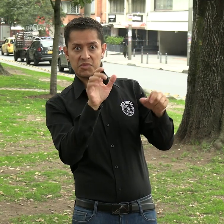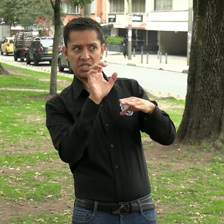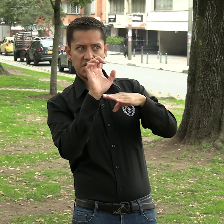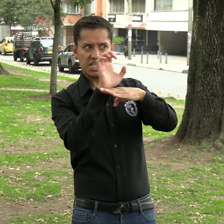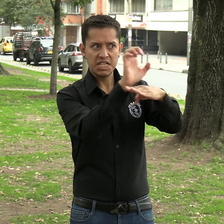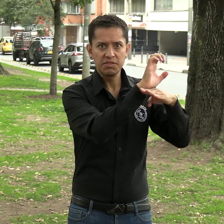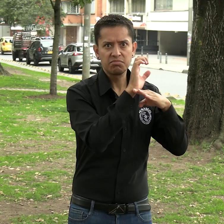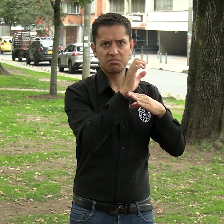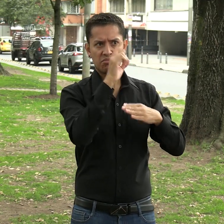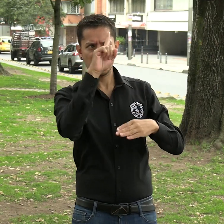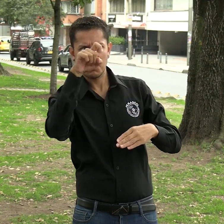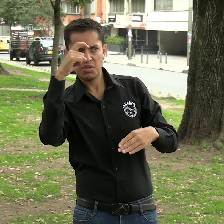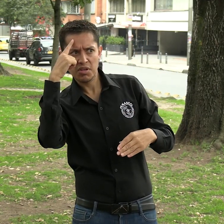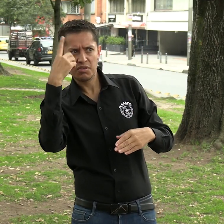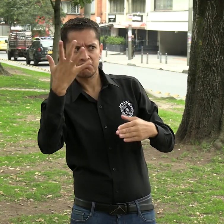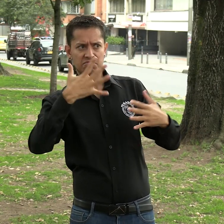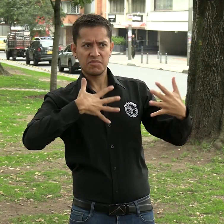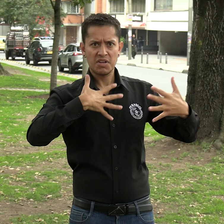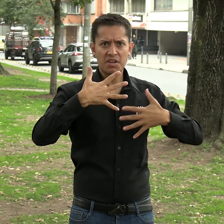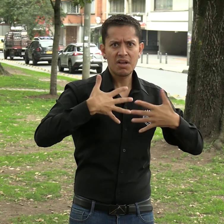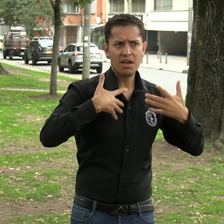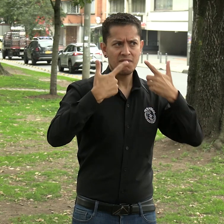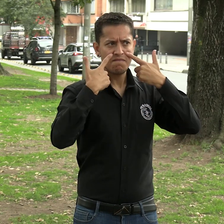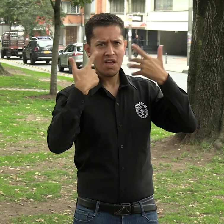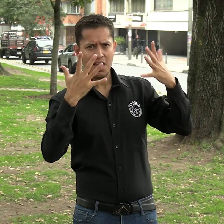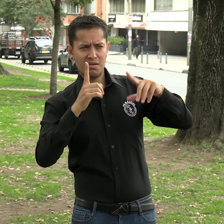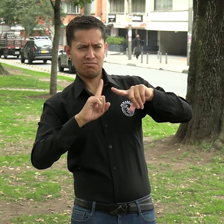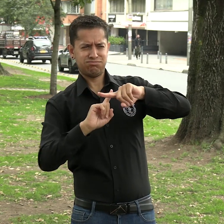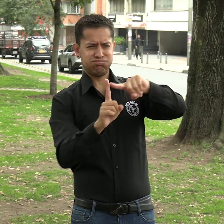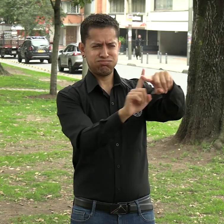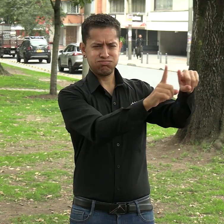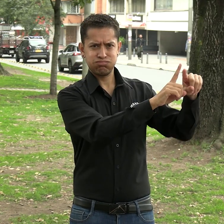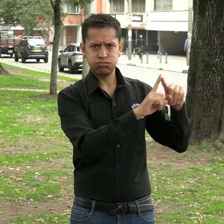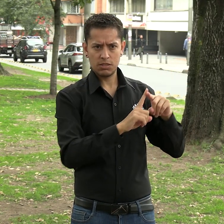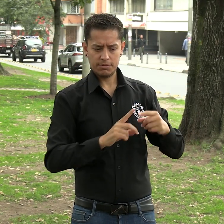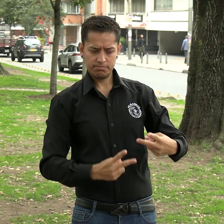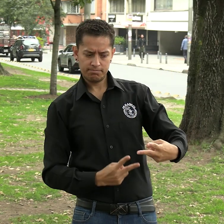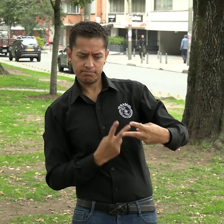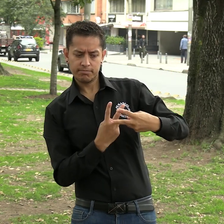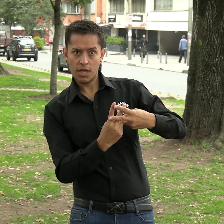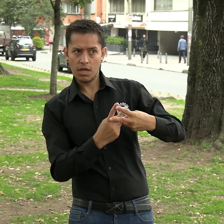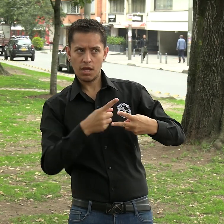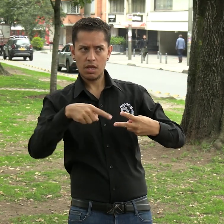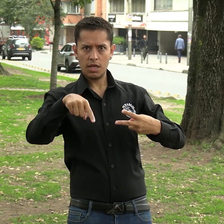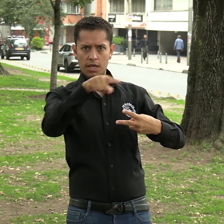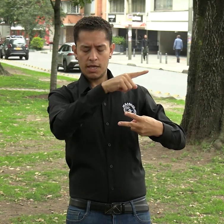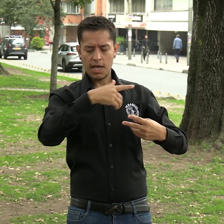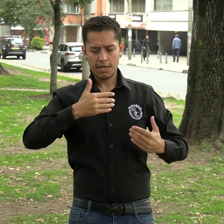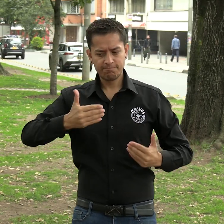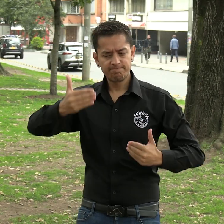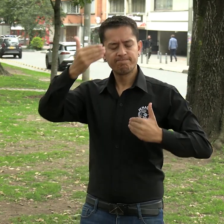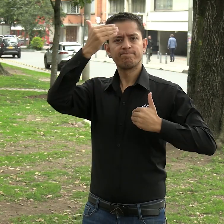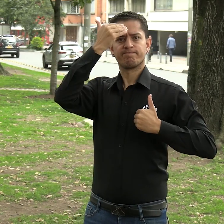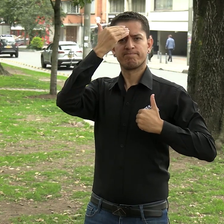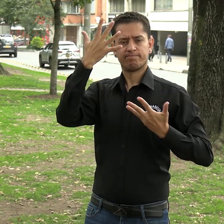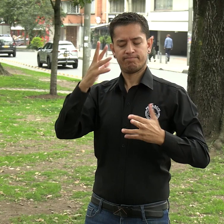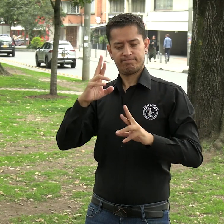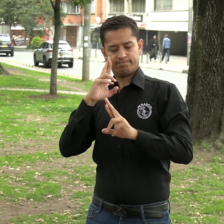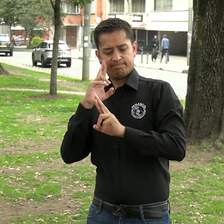centró en el reconocimiento hacia la comunidad sorda por parte de entidades públicas, privadas, personas influyentes, actores,